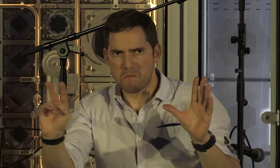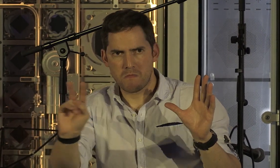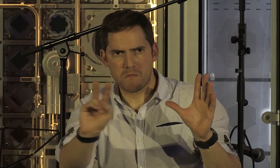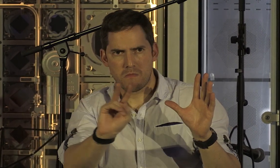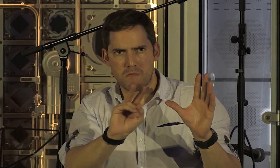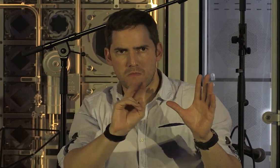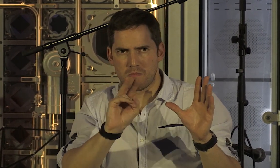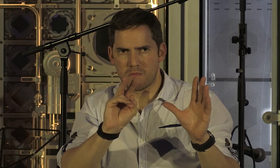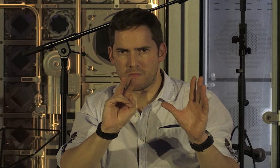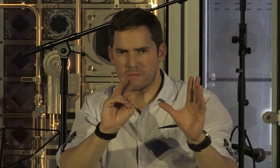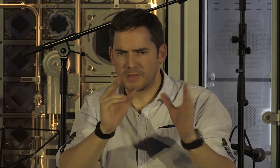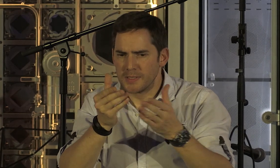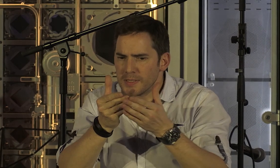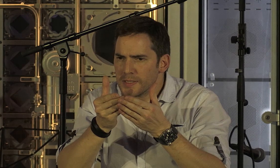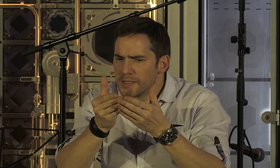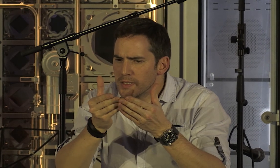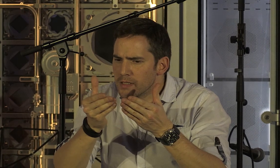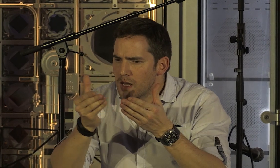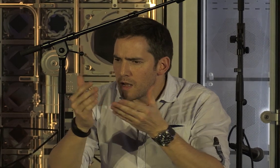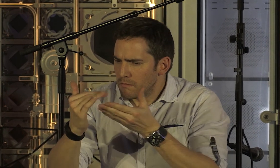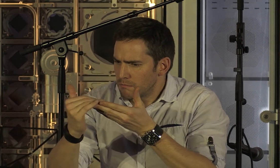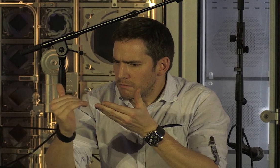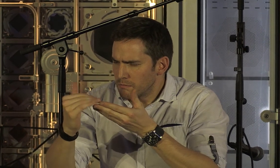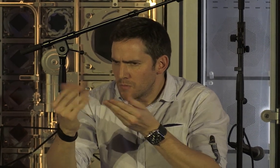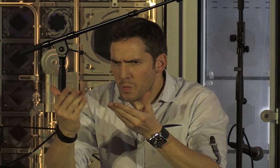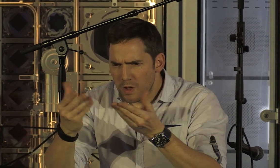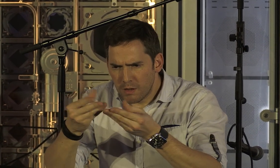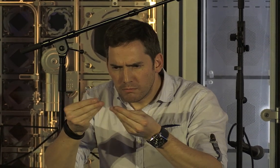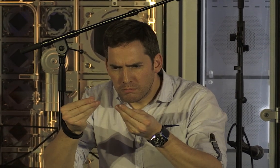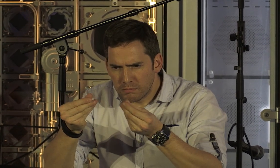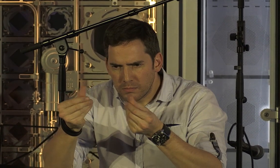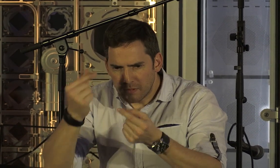passation de grains à fil entre fécondation et pollen.